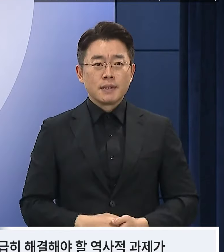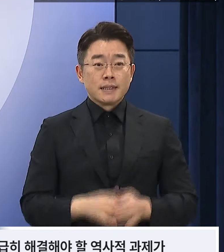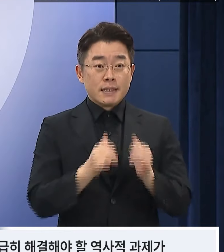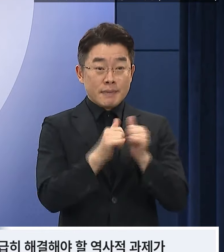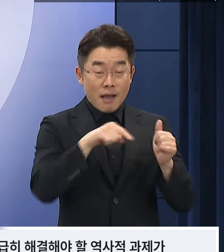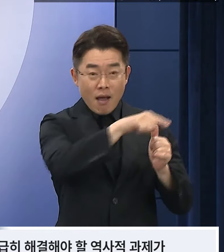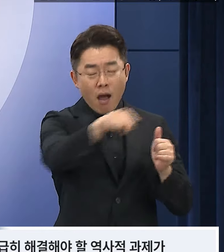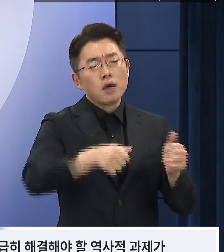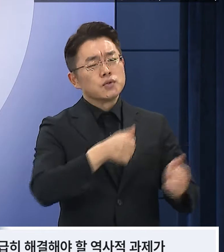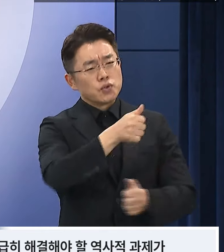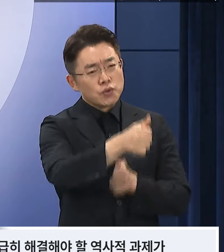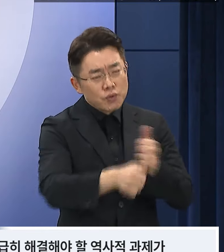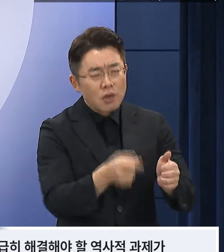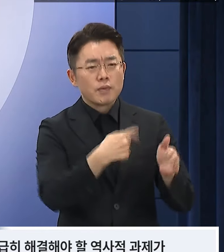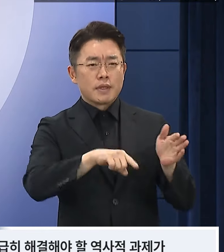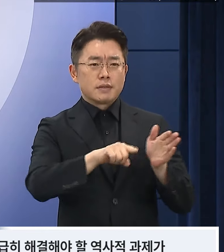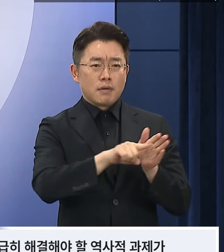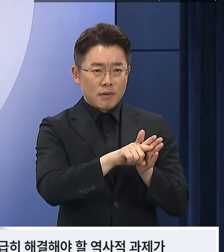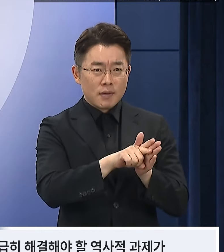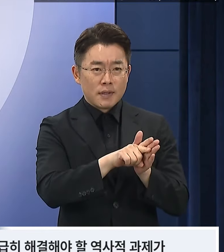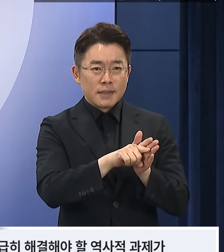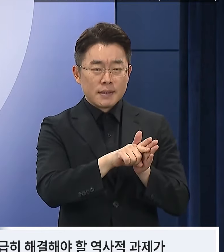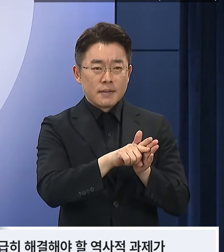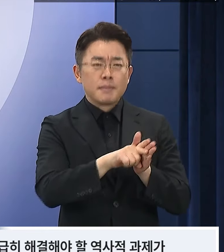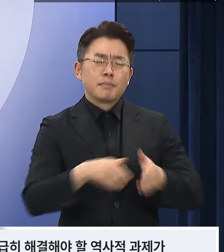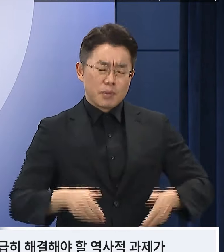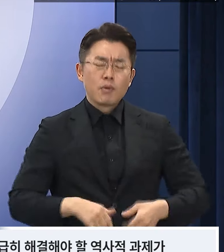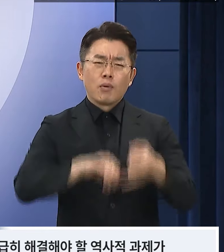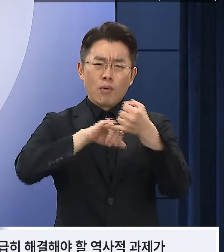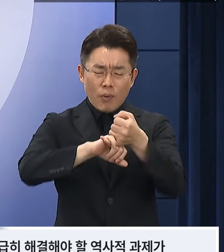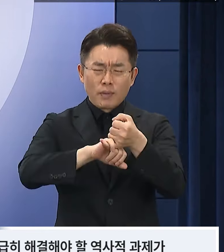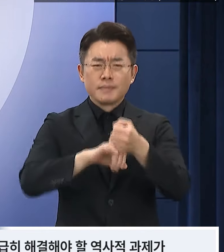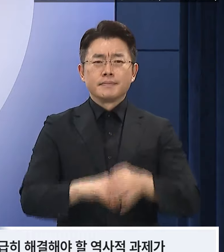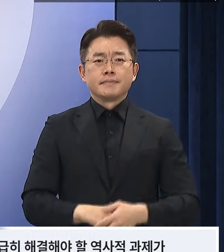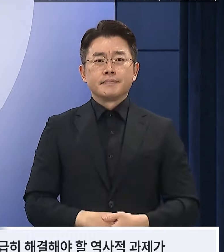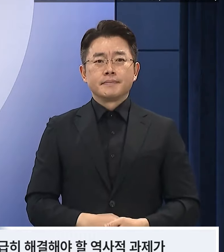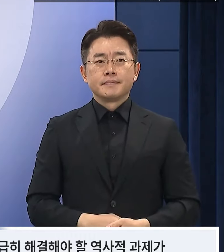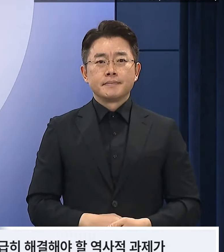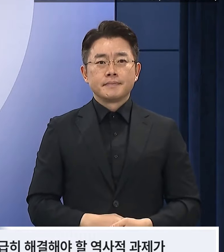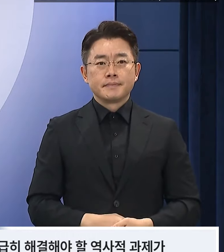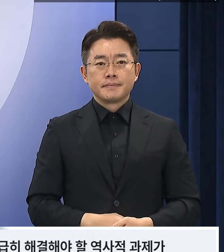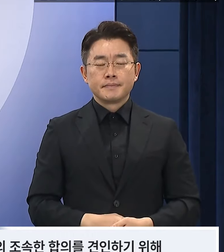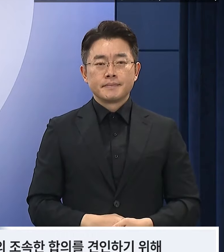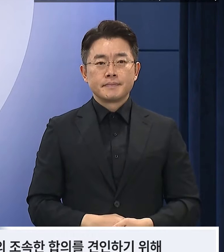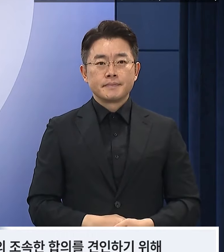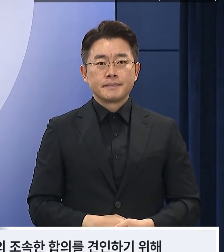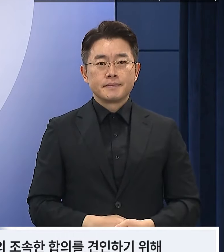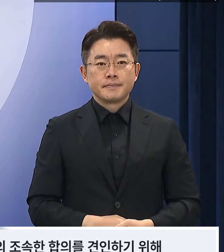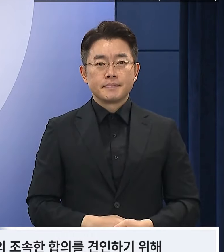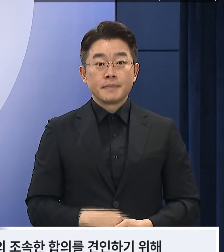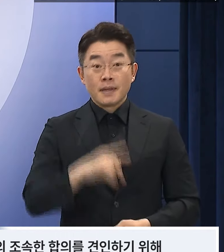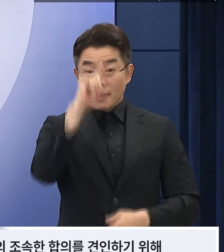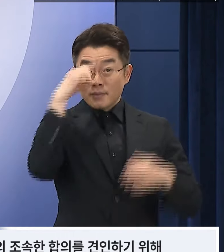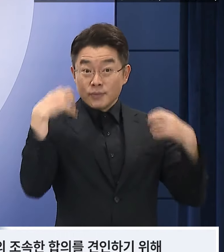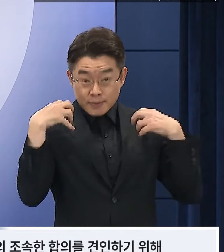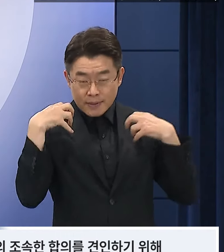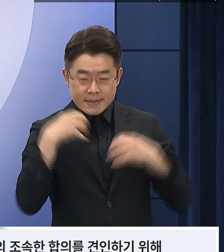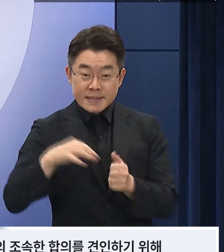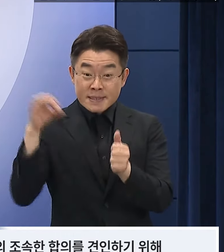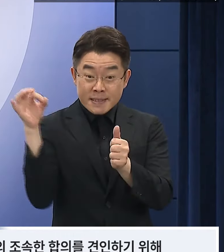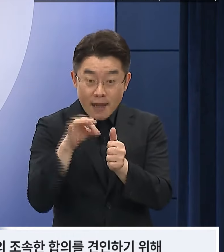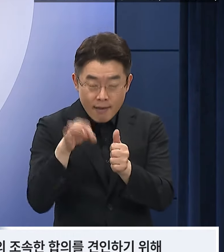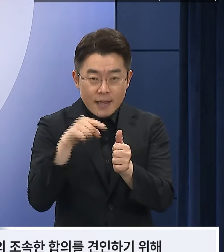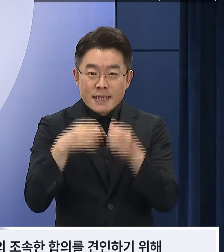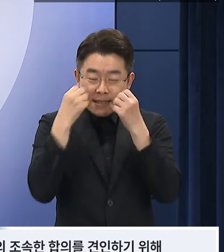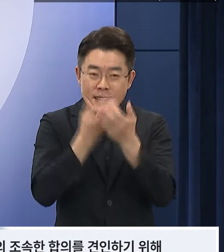미래를 위해 시급히 해결해야 할 역사적 과제가 되었습니다. 정부는 연금개혁 논의의